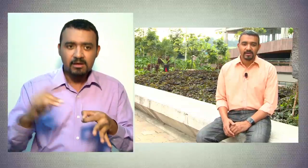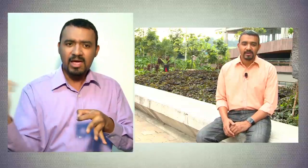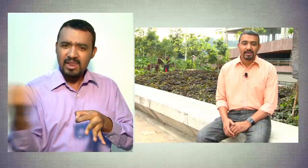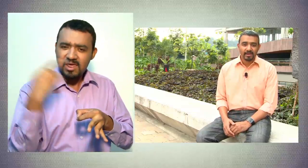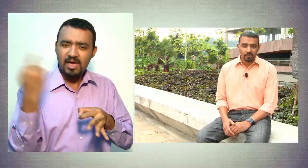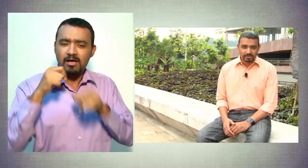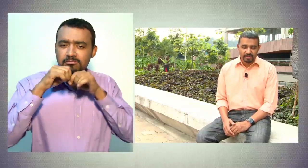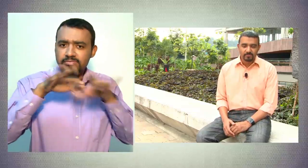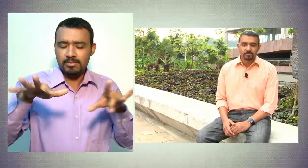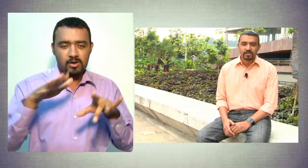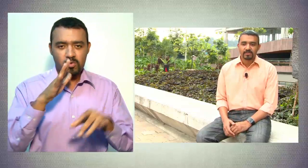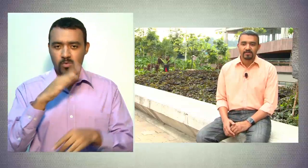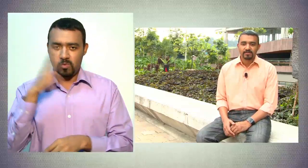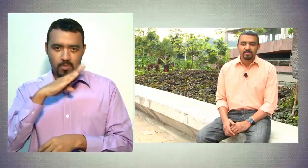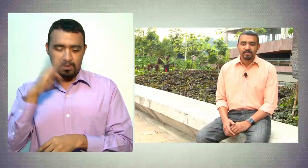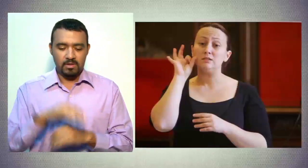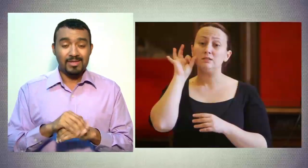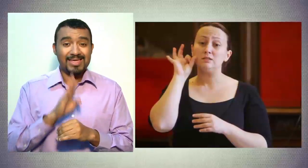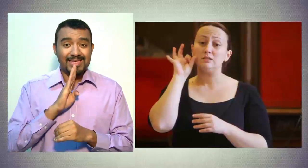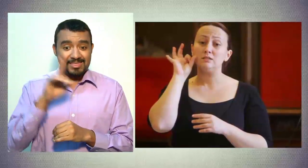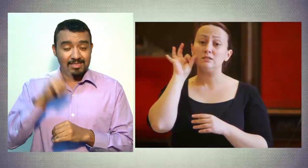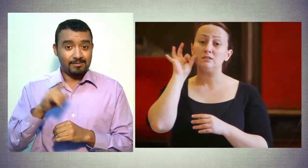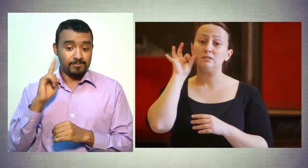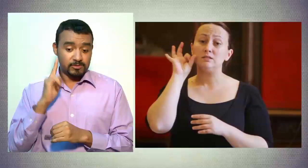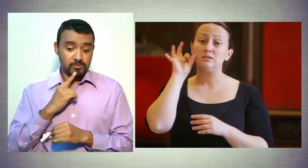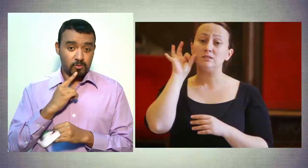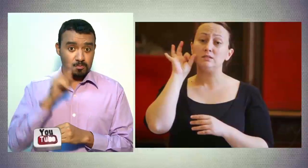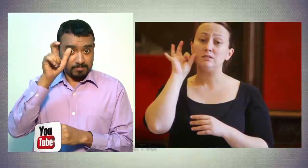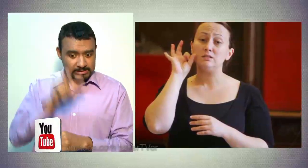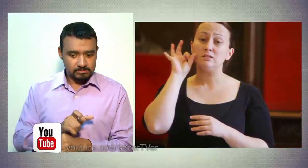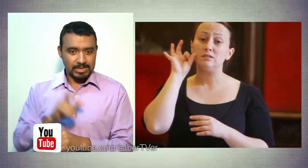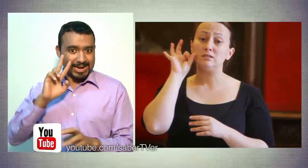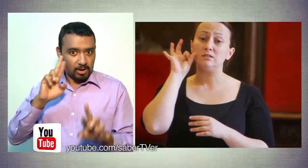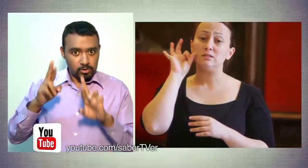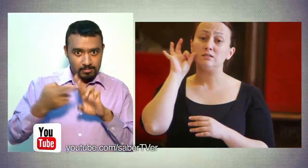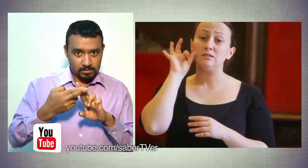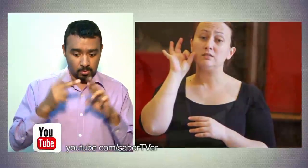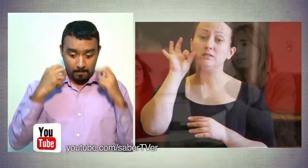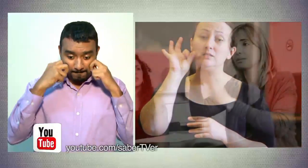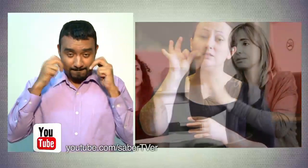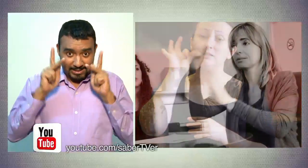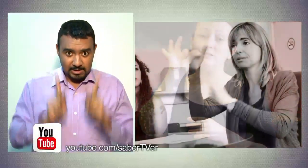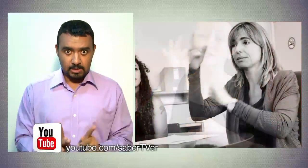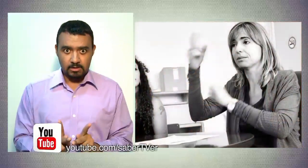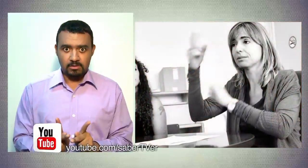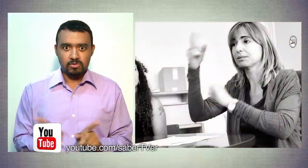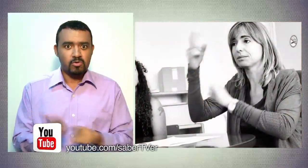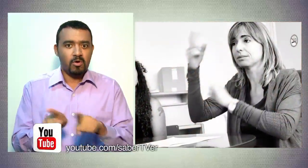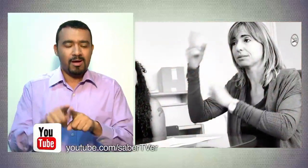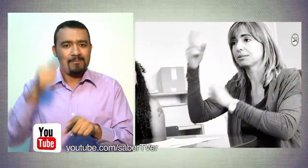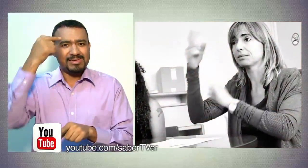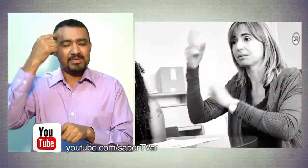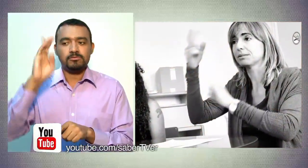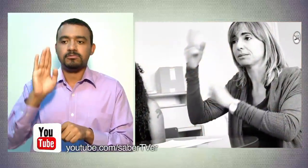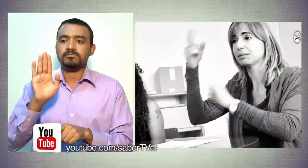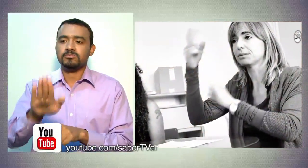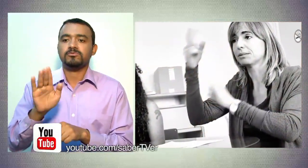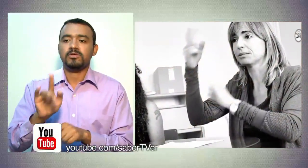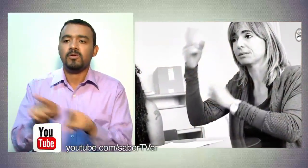lengua sea difundida, que la persona sorda como tal sea reconocida como persona y no que se haya quedado etiquetada